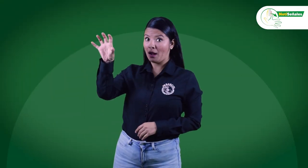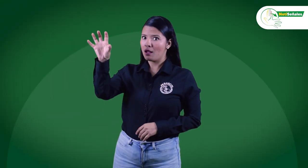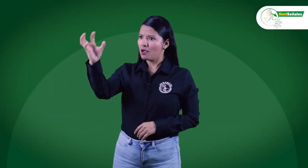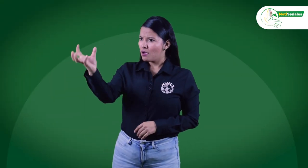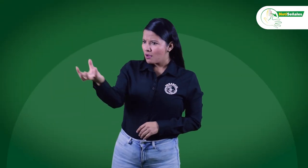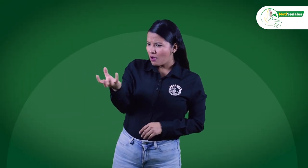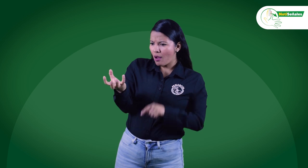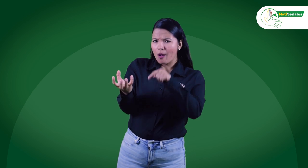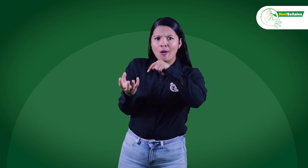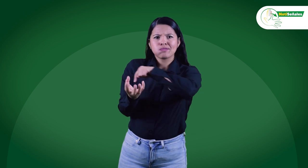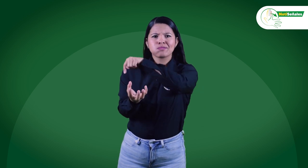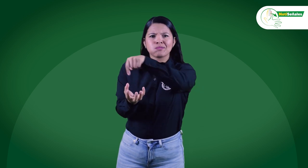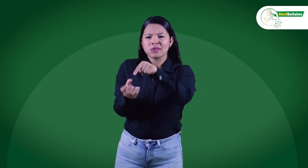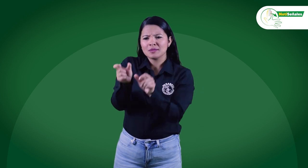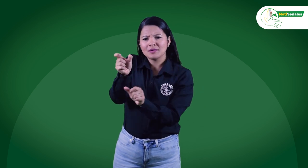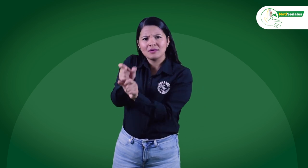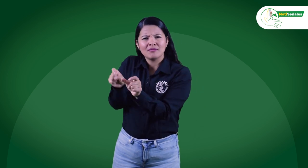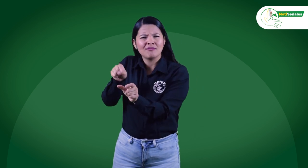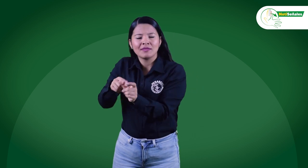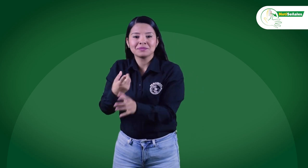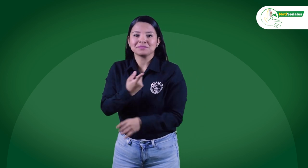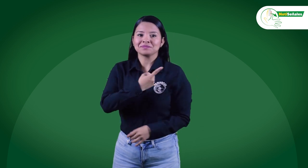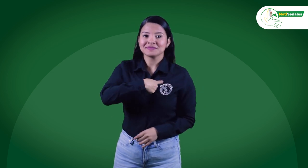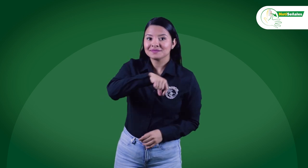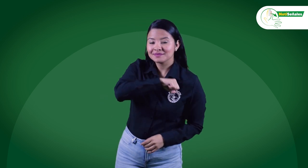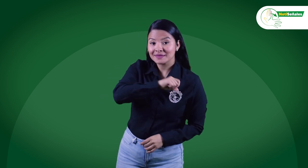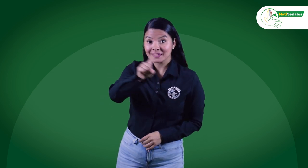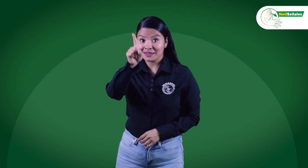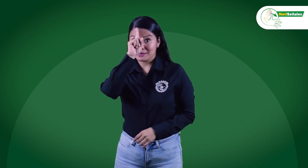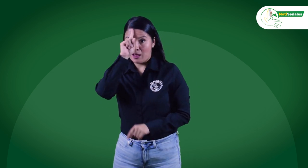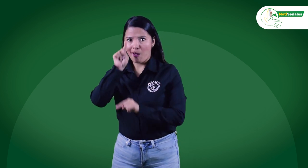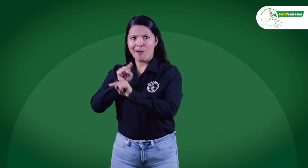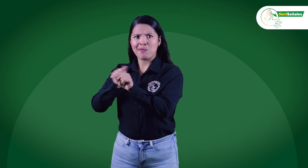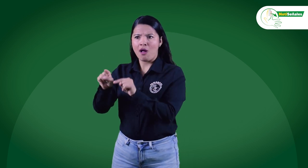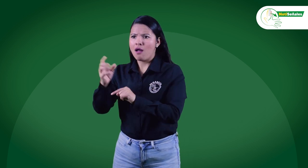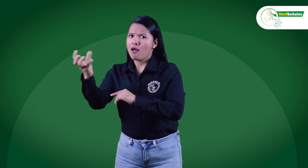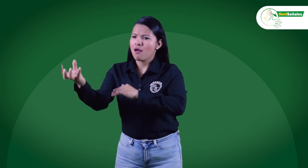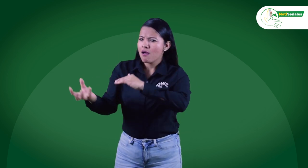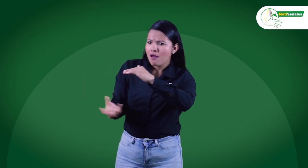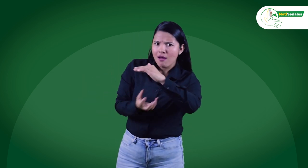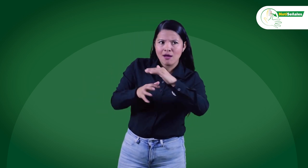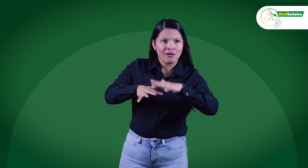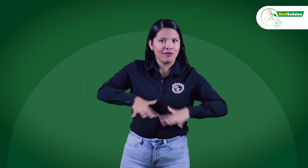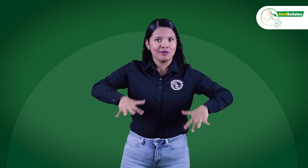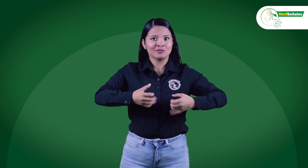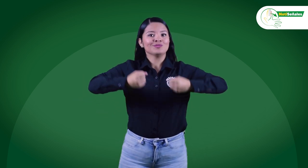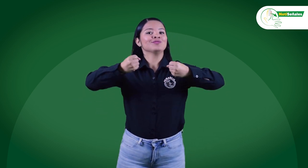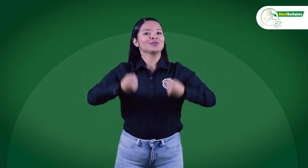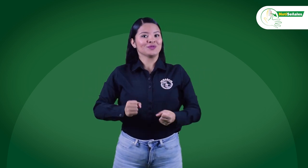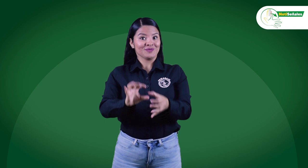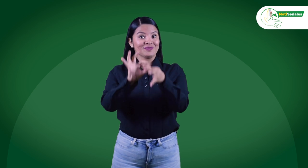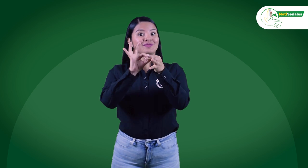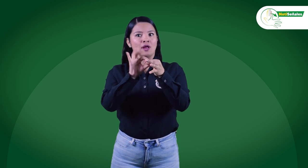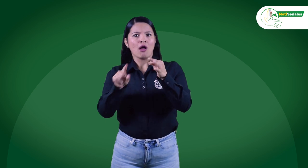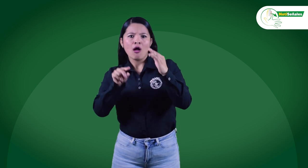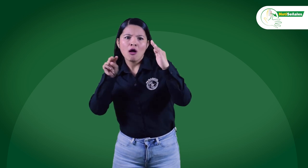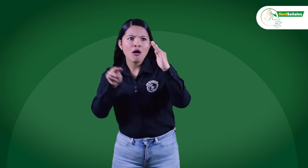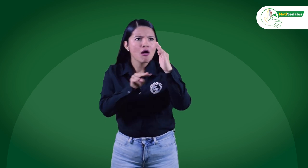Un grupo de turistas de Alemania y España visitaron las instalaciones de FENASCOL para conocer la sede y saber más sobre la